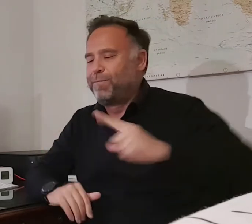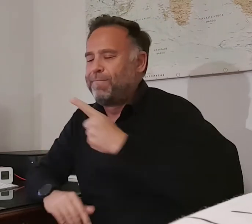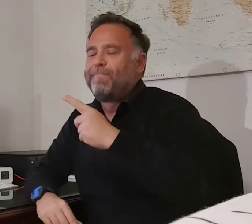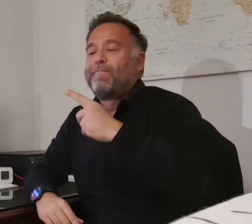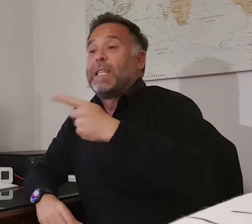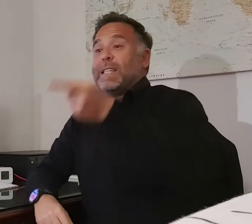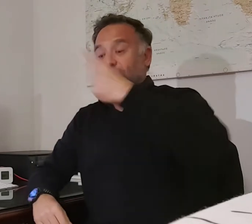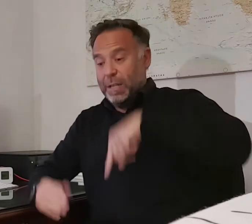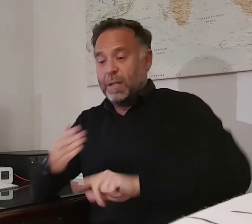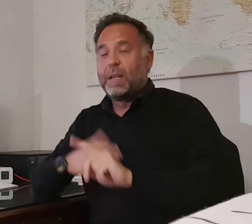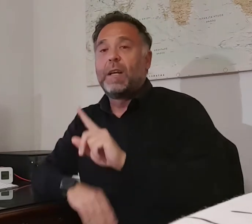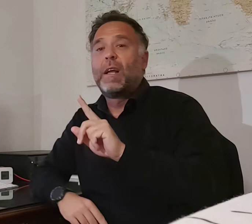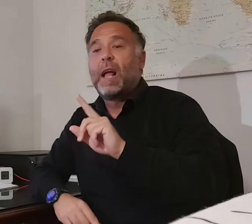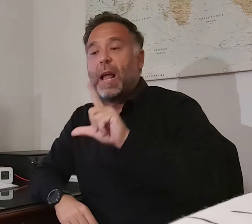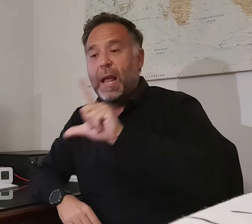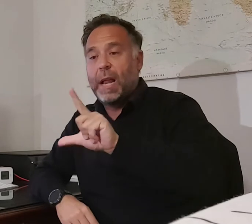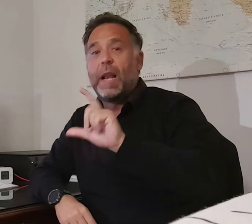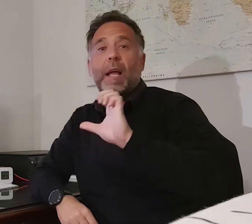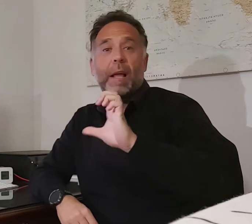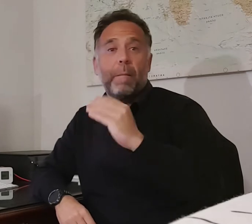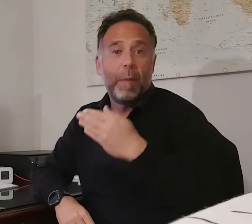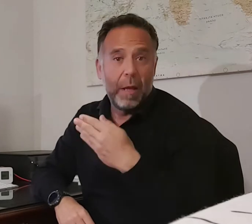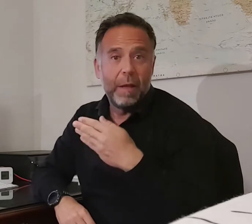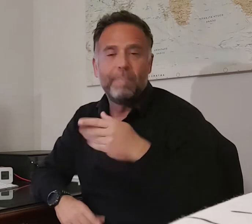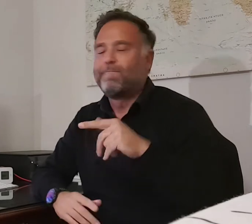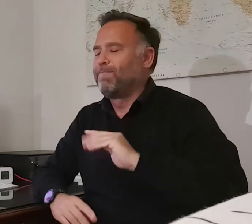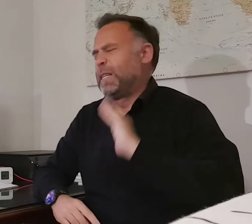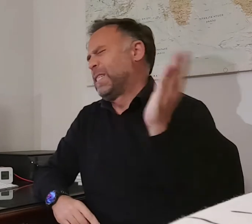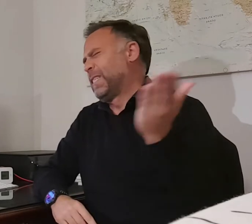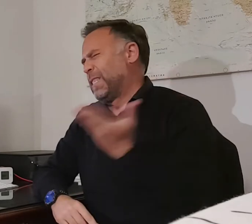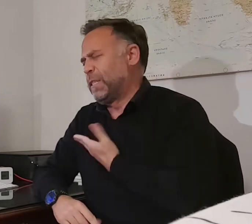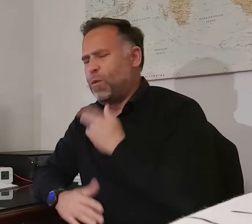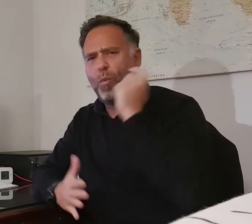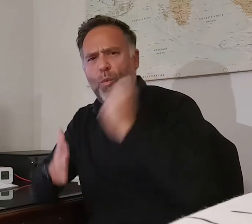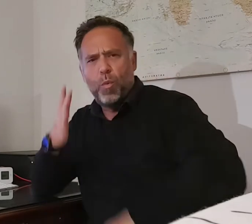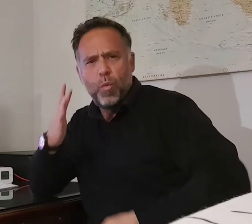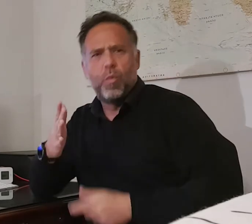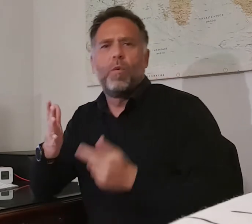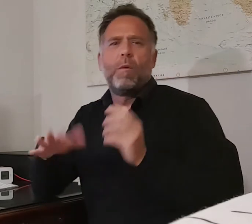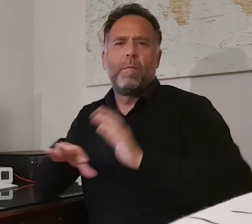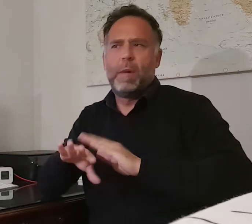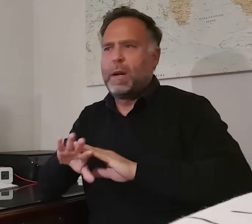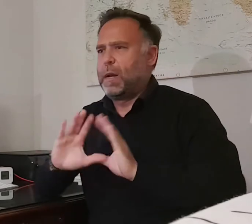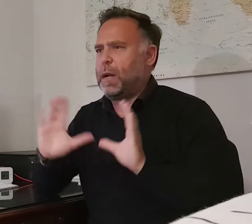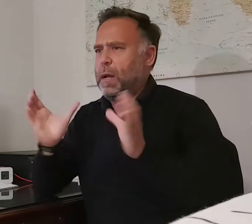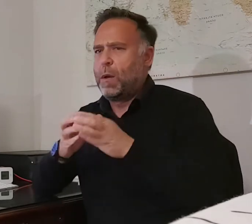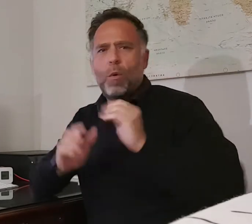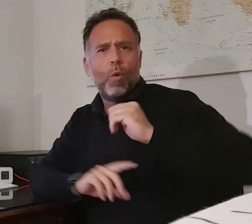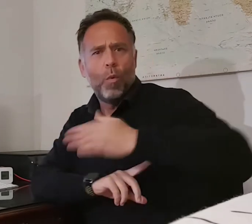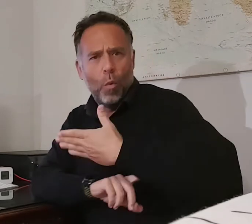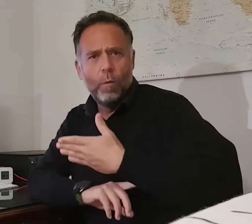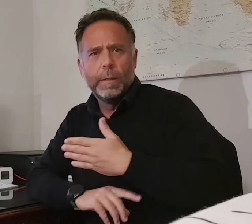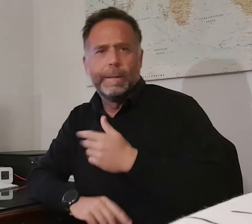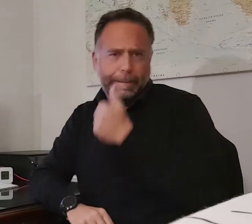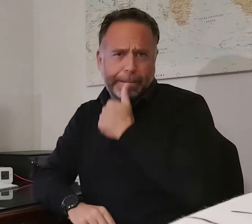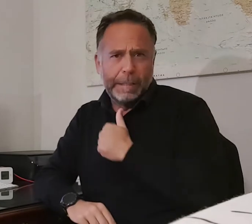LEB supuso un duro masazo para las aspiraciones del club, aunque en un visto y no visto se